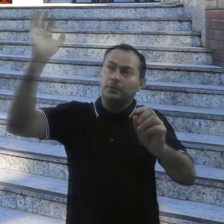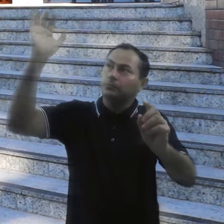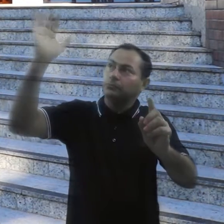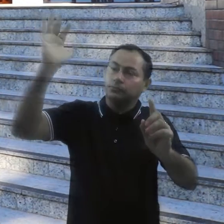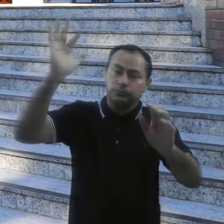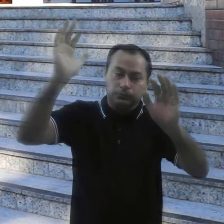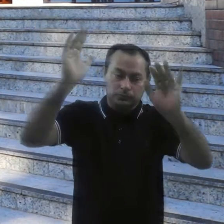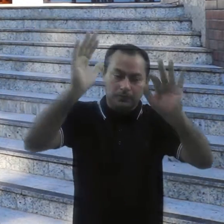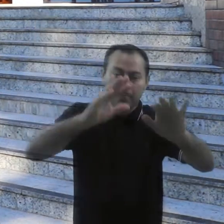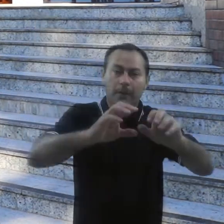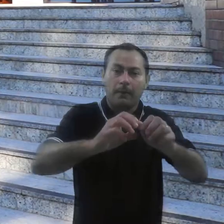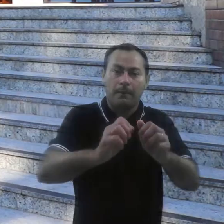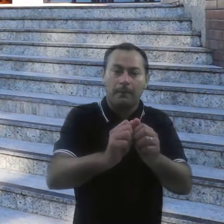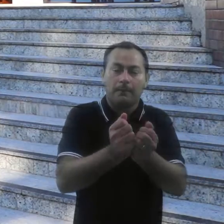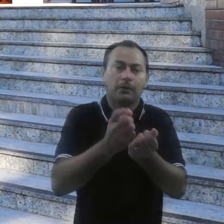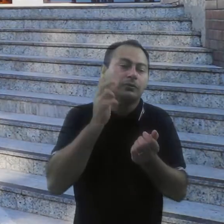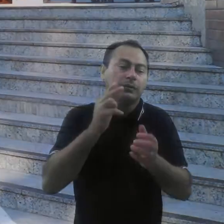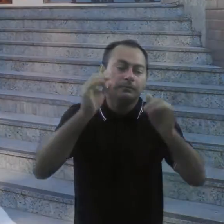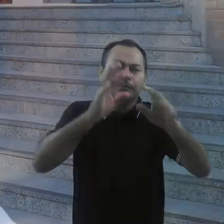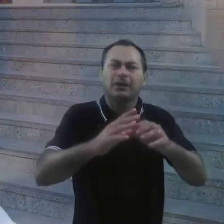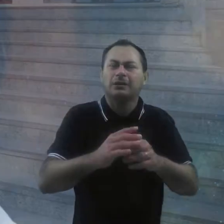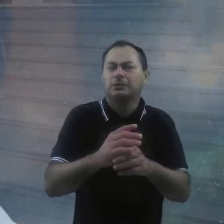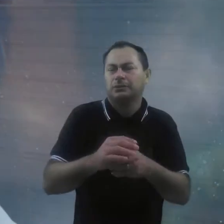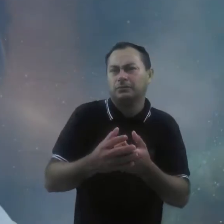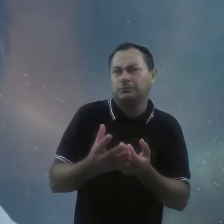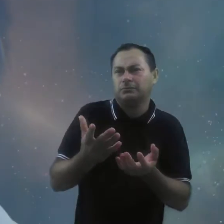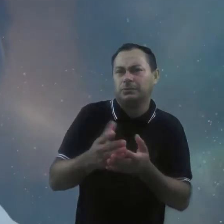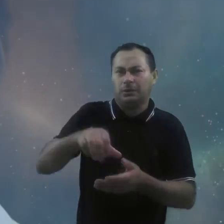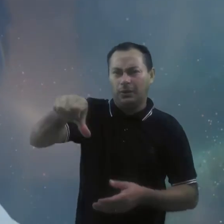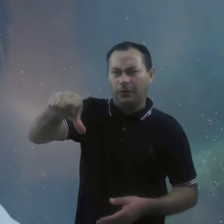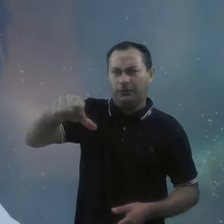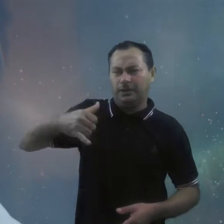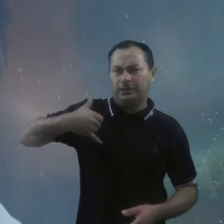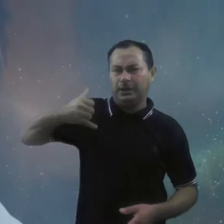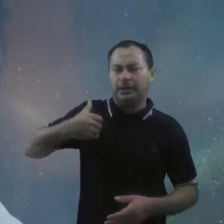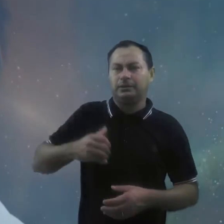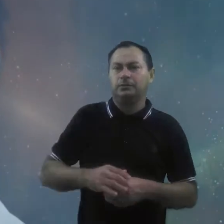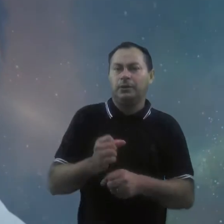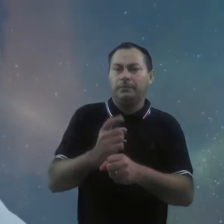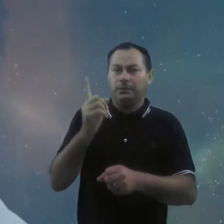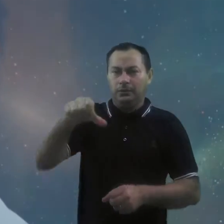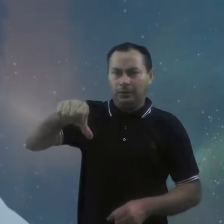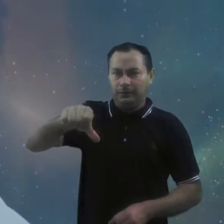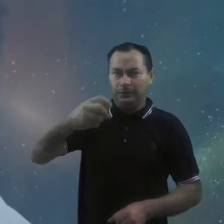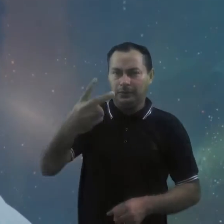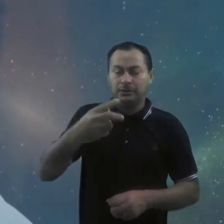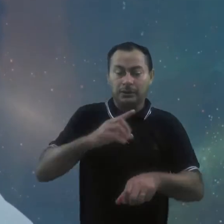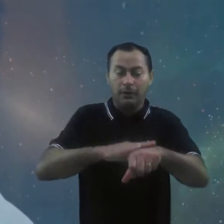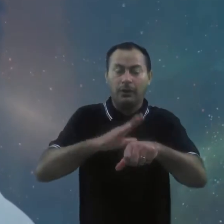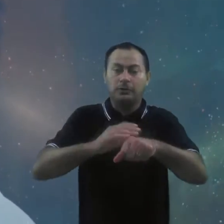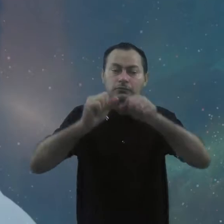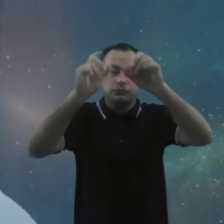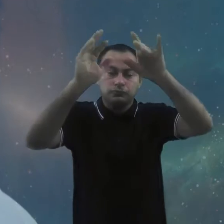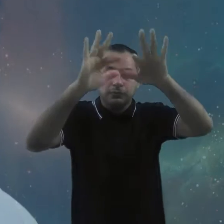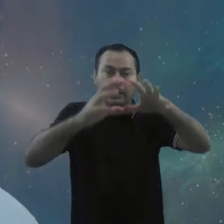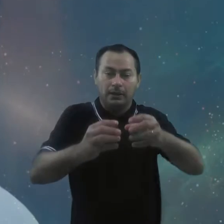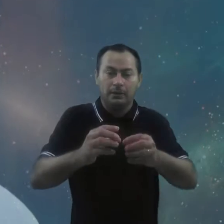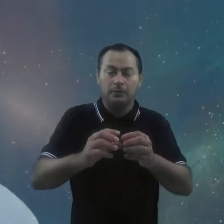92 praticamente, é isso mesmo, eu, na hora da consagração, quando ele levantou a hoste e disse tomar